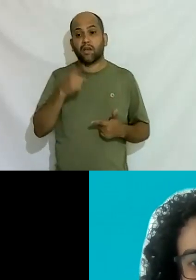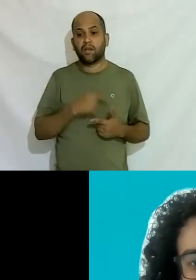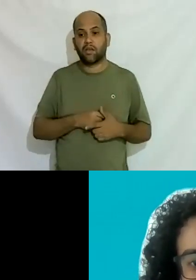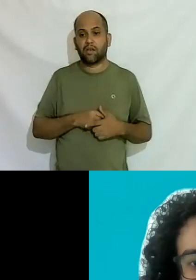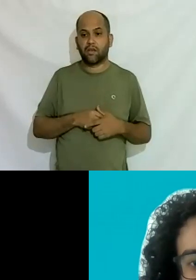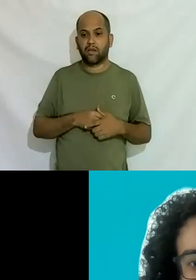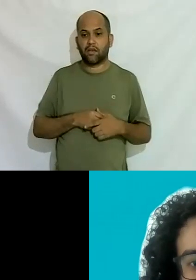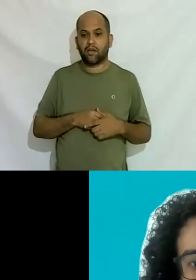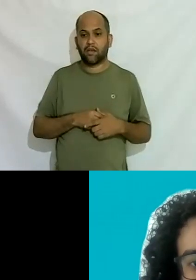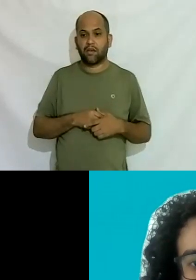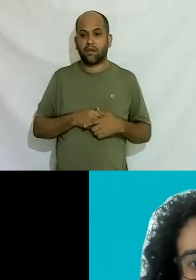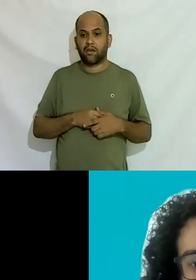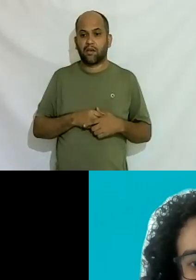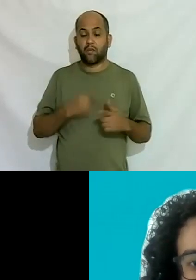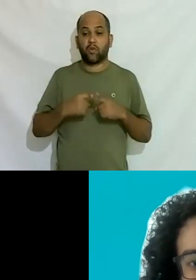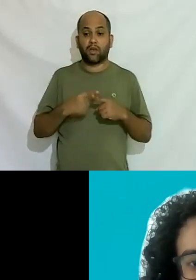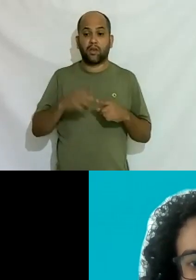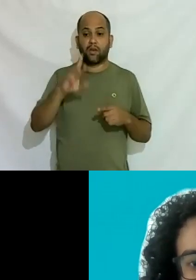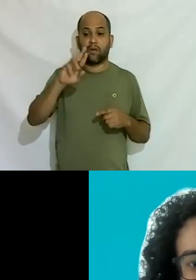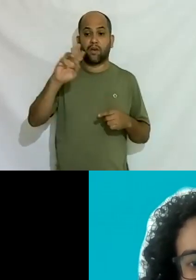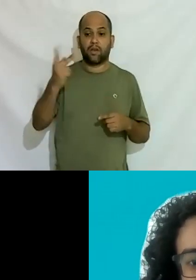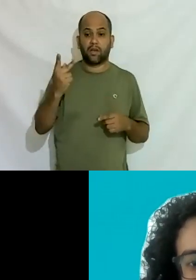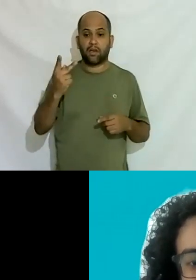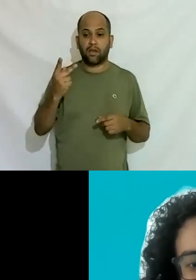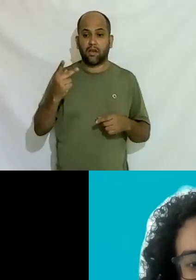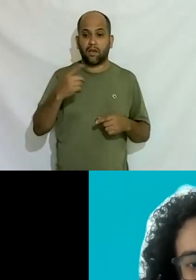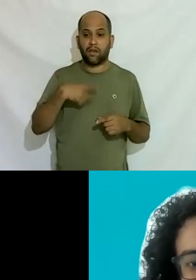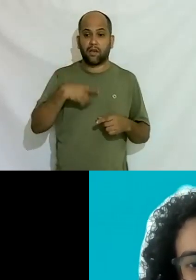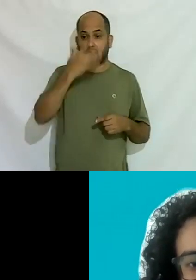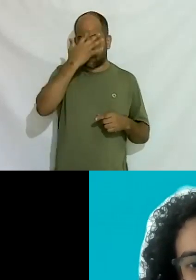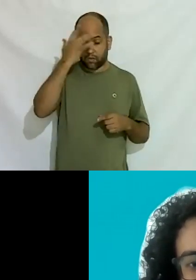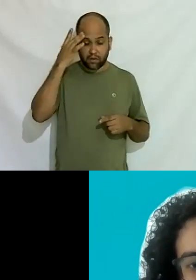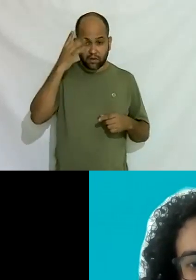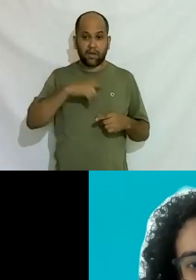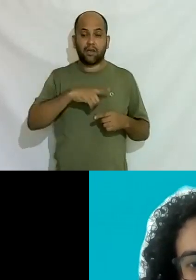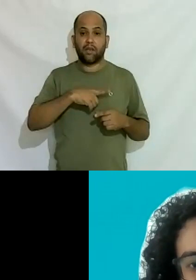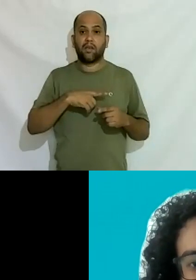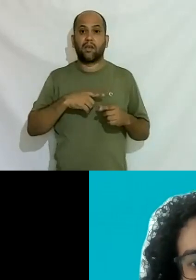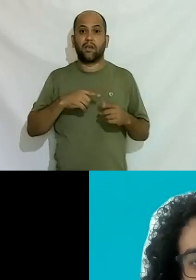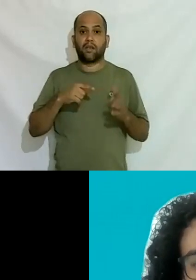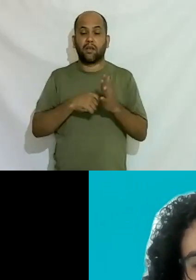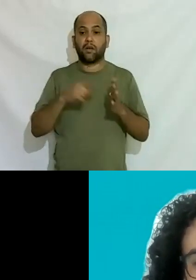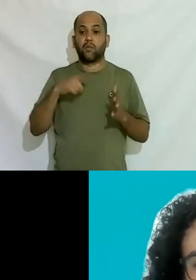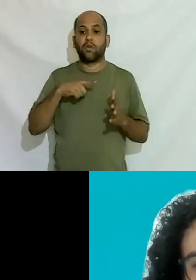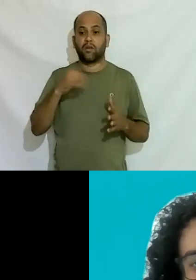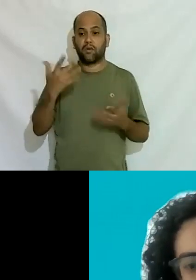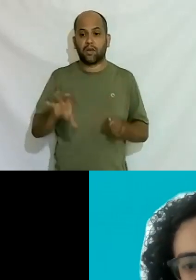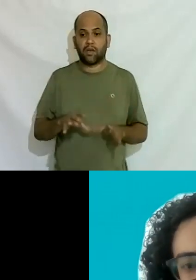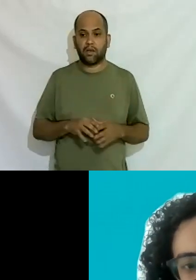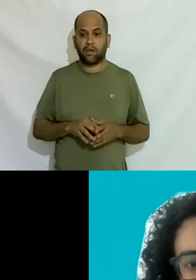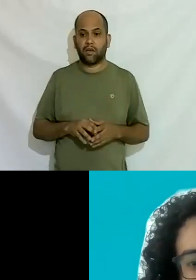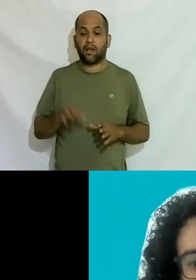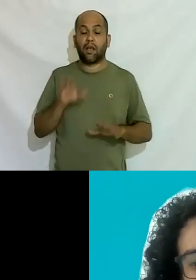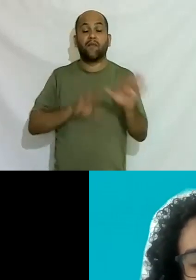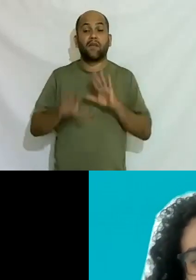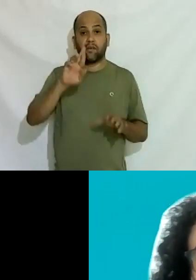porque o RH alguém lá tem algum gargalo ali a outra ponta não quer ou às vezes o